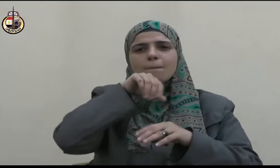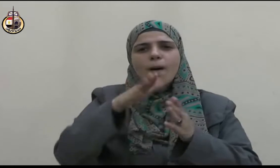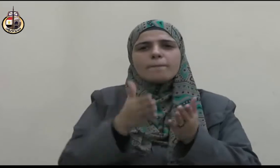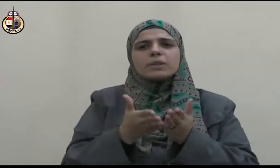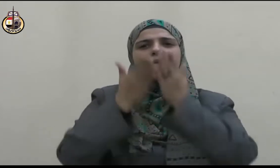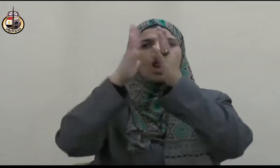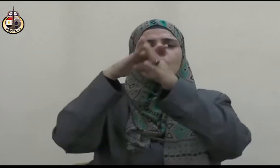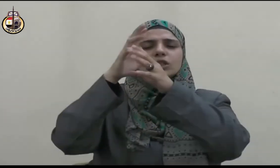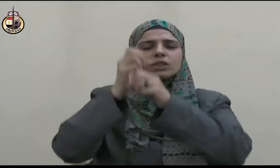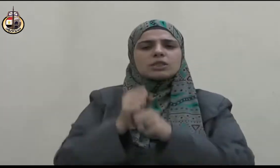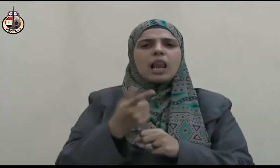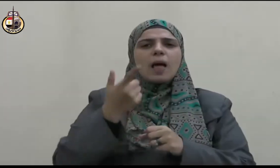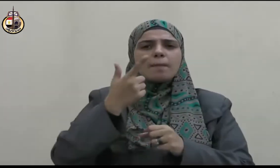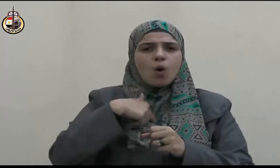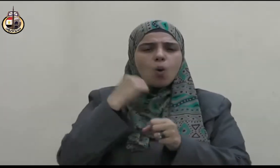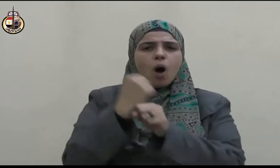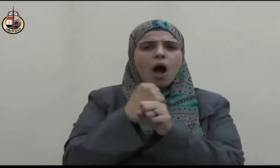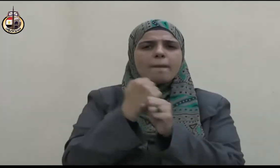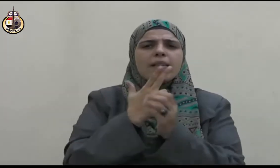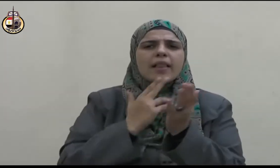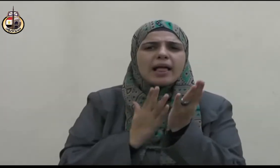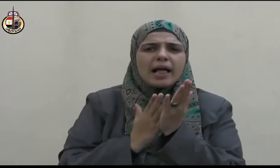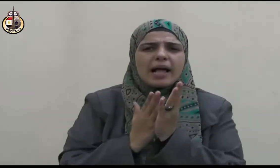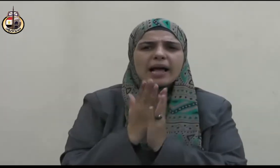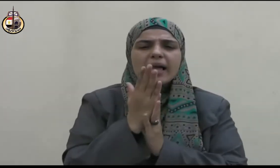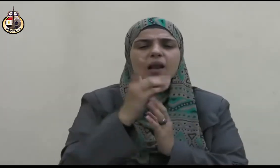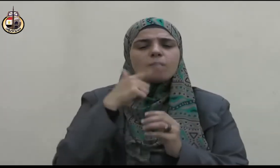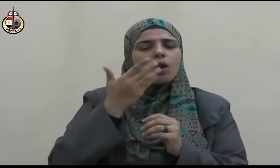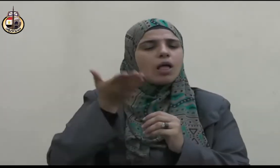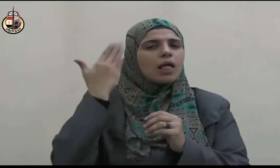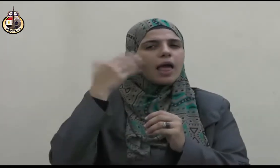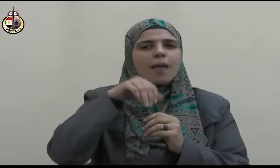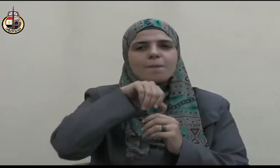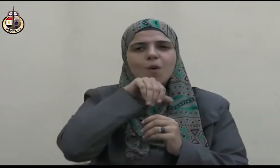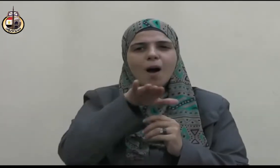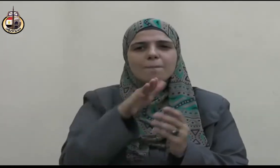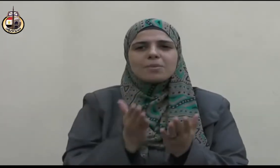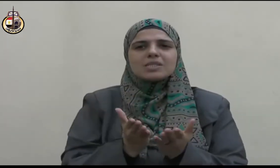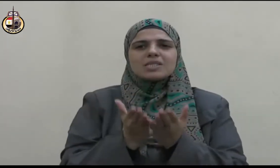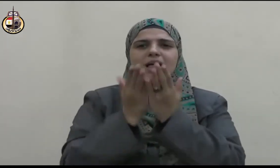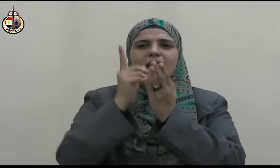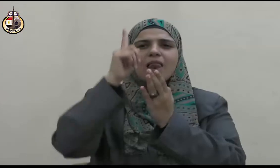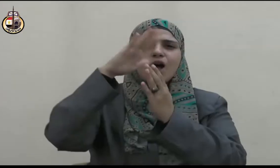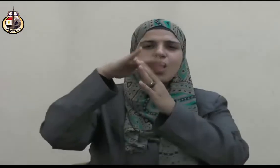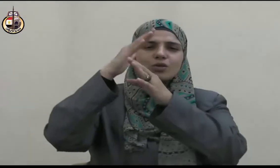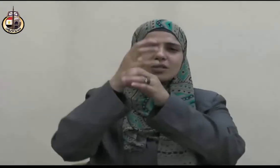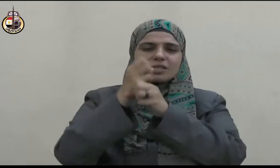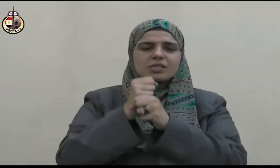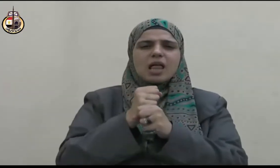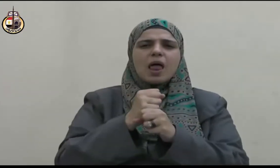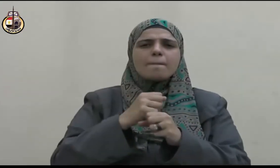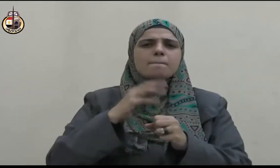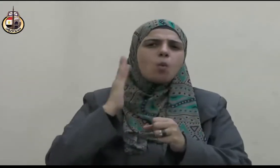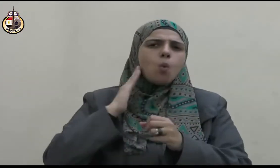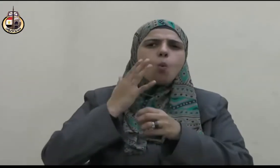ما خل أبا بكر فإن له عندنا يدى يكافئه الله